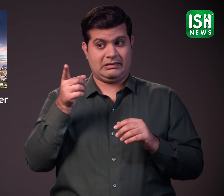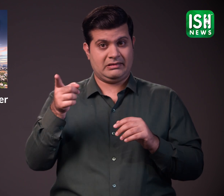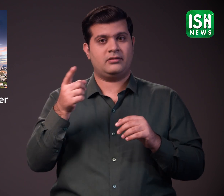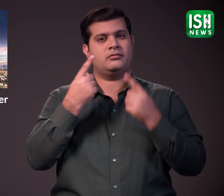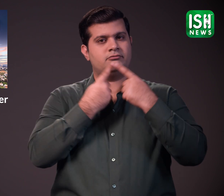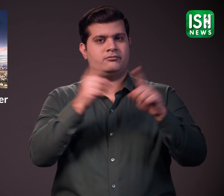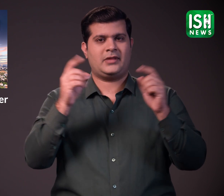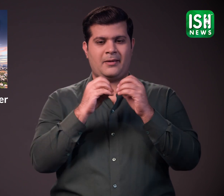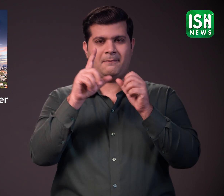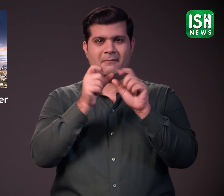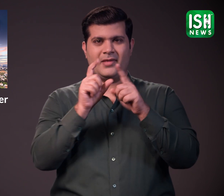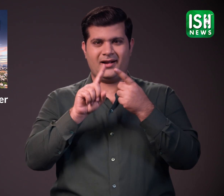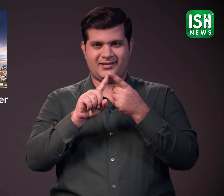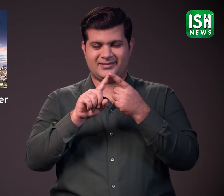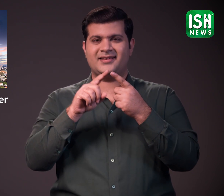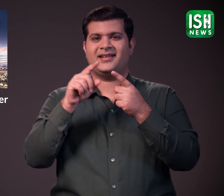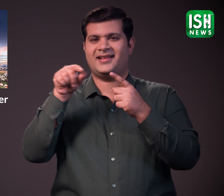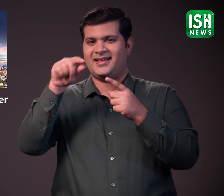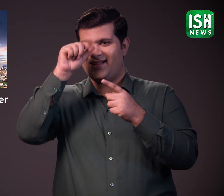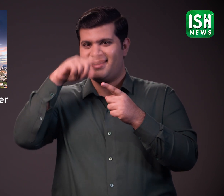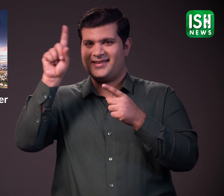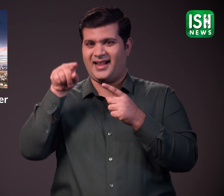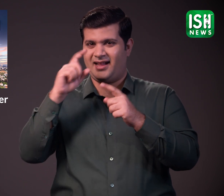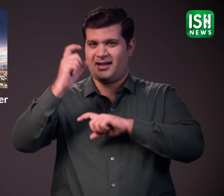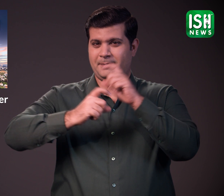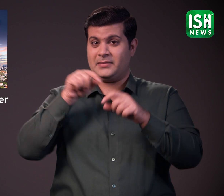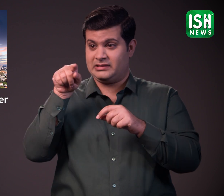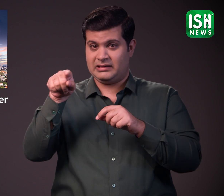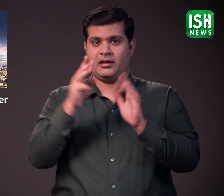ब्लेड इंडिया के प्रबंदन निदेशक अमित दत्ता ने कहा